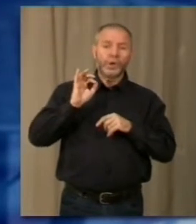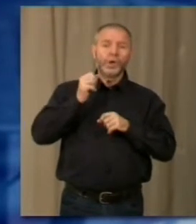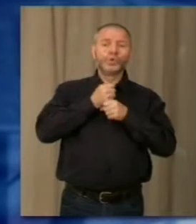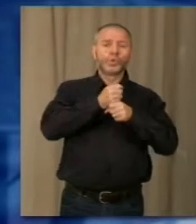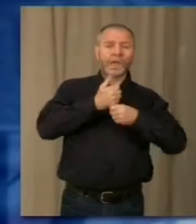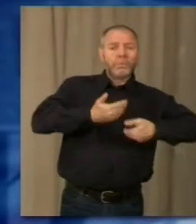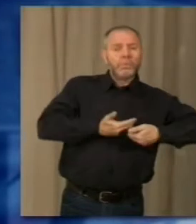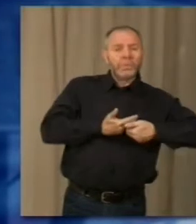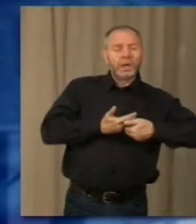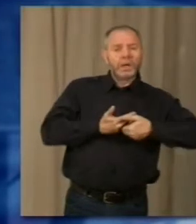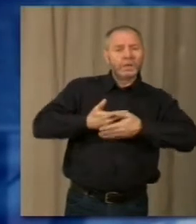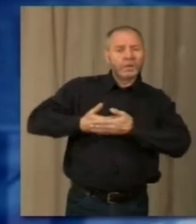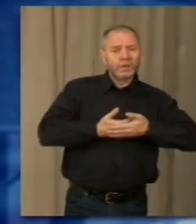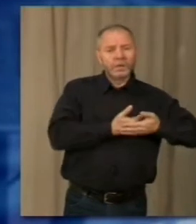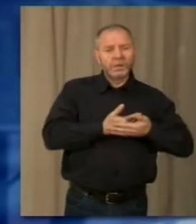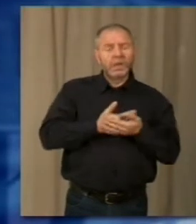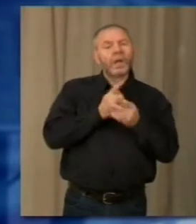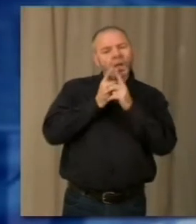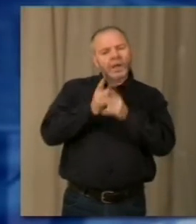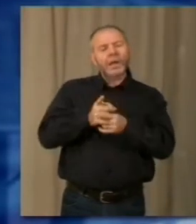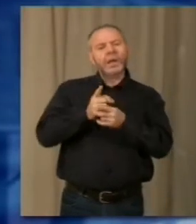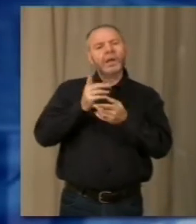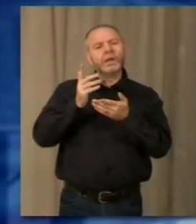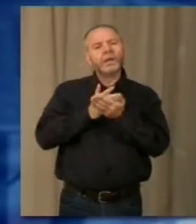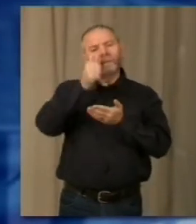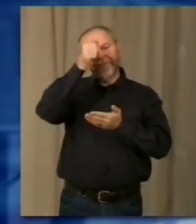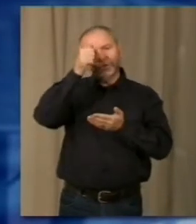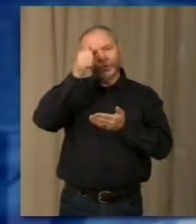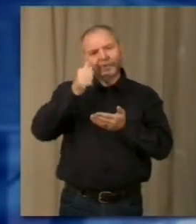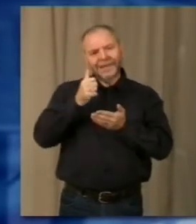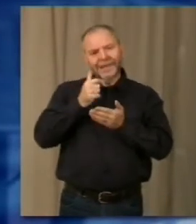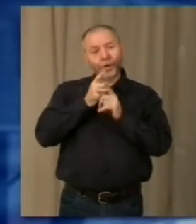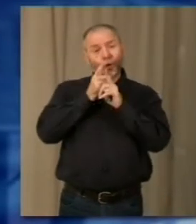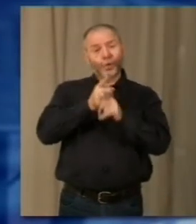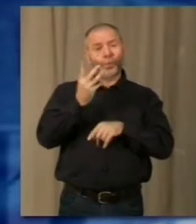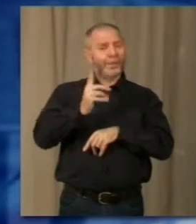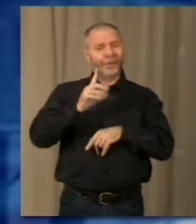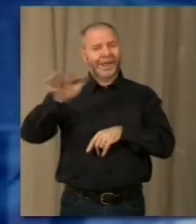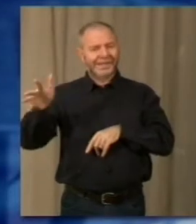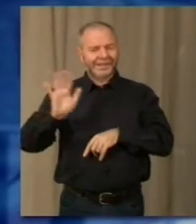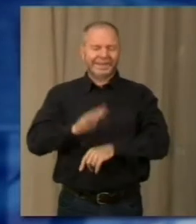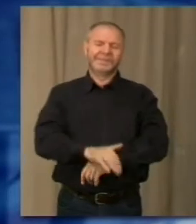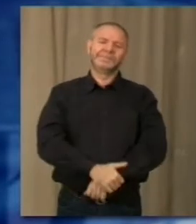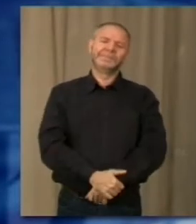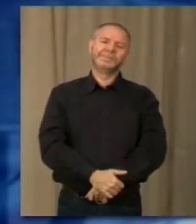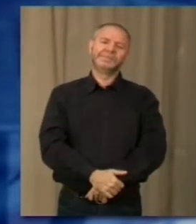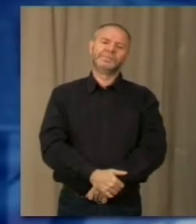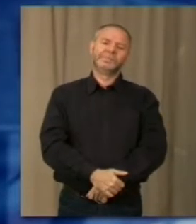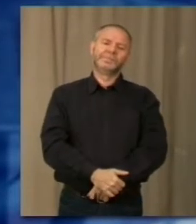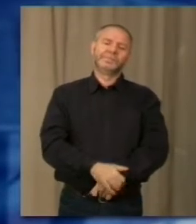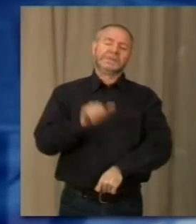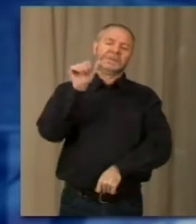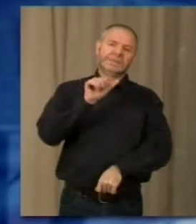rimandato alla storia dei Vangeli apocrifi. Bene, allora vogliamo anche ricordare che la mostra resterà aperta sabato e